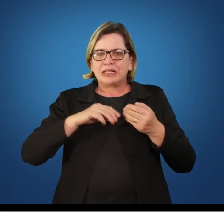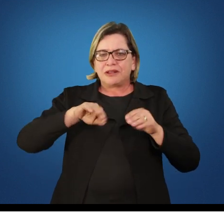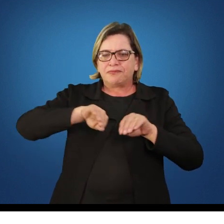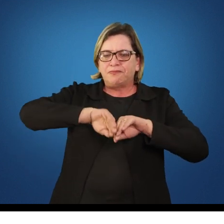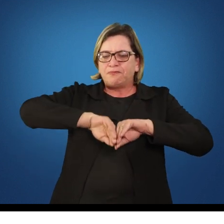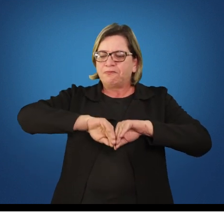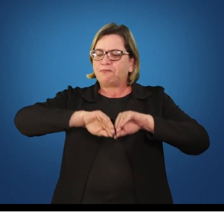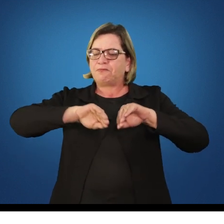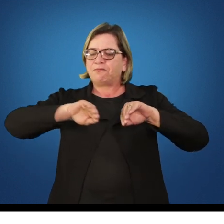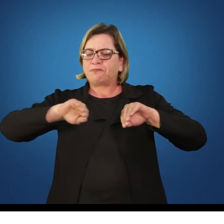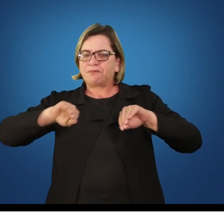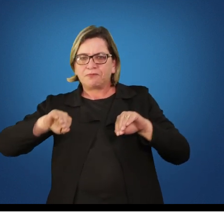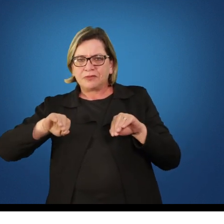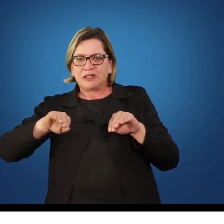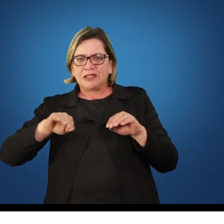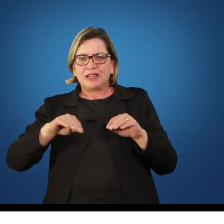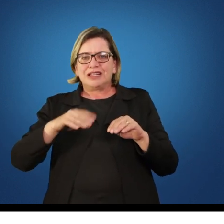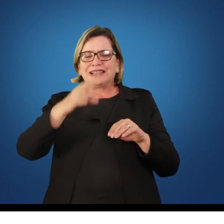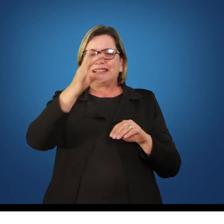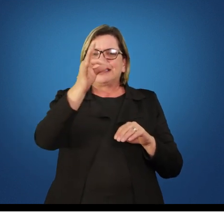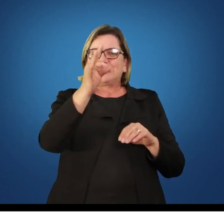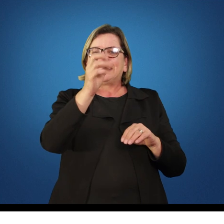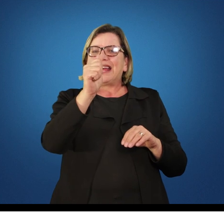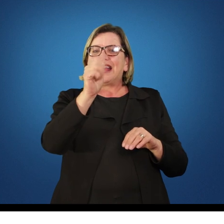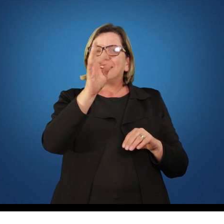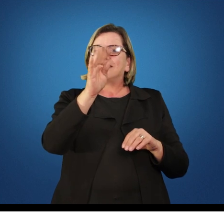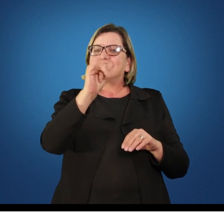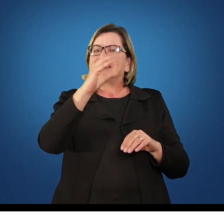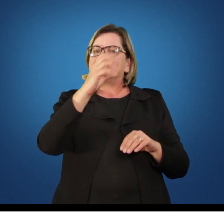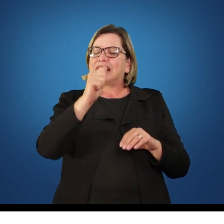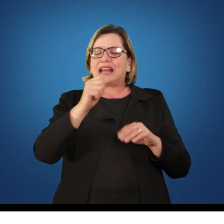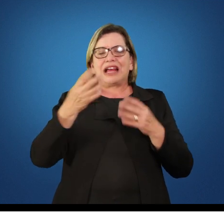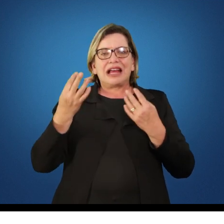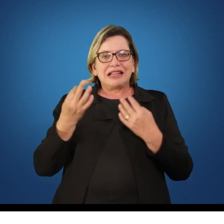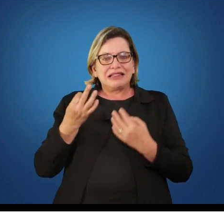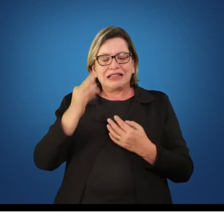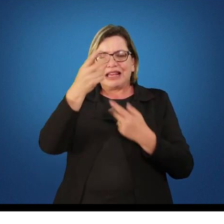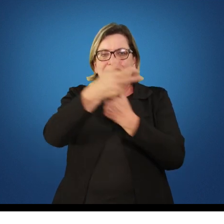dentro de táticas, dentro de técnicas das modalidades esportivas.